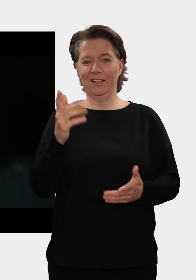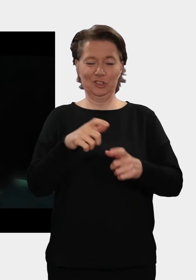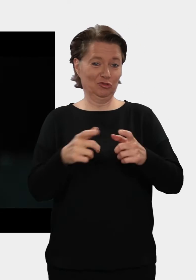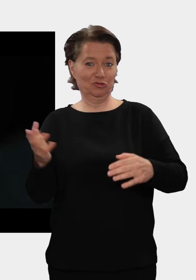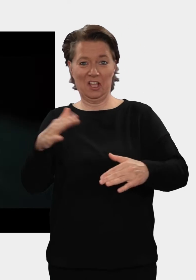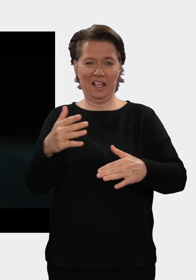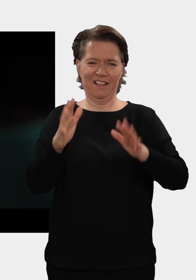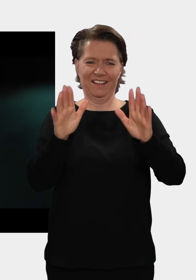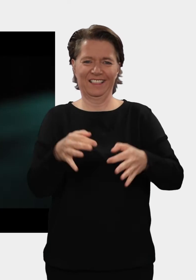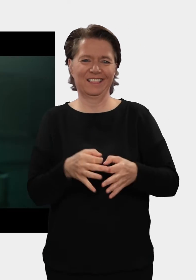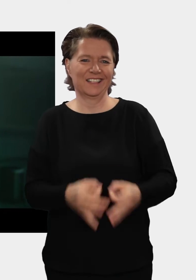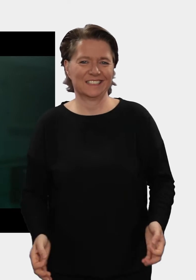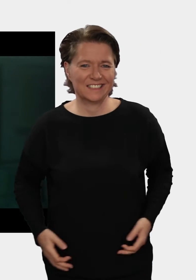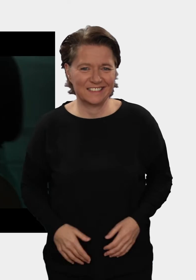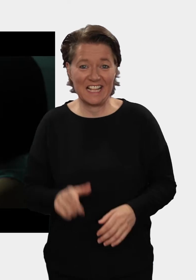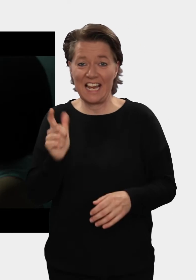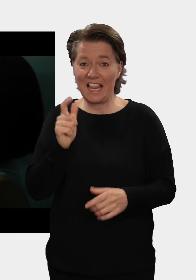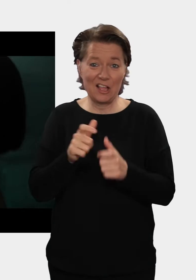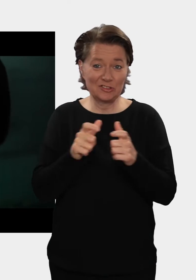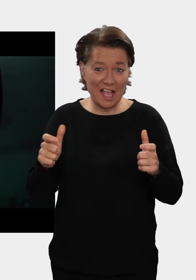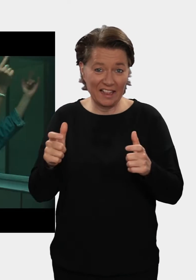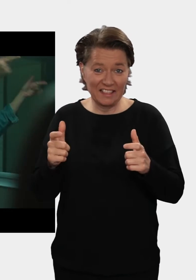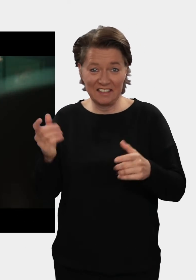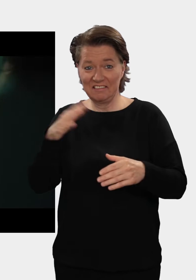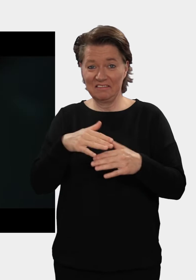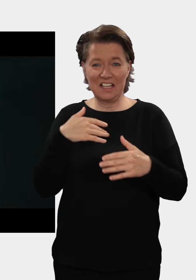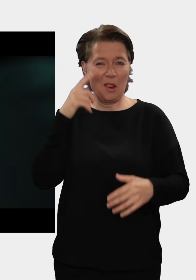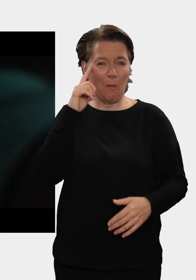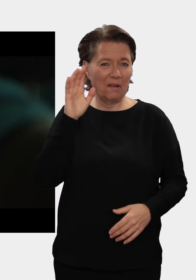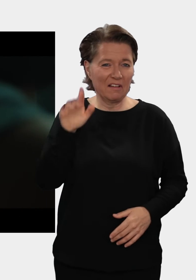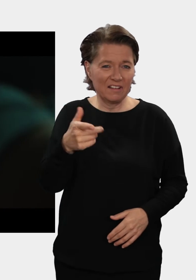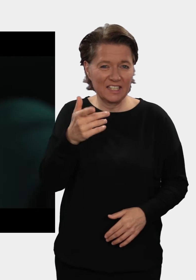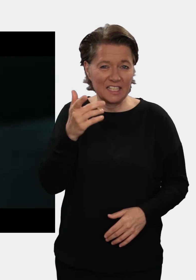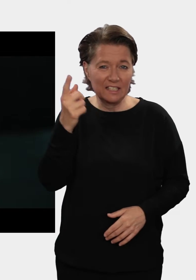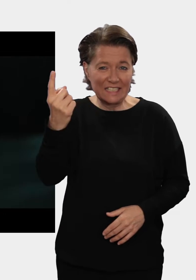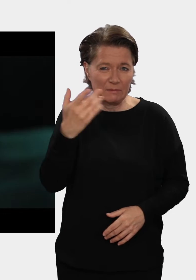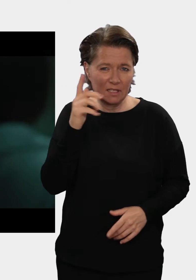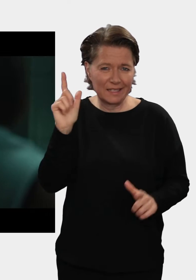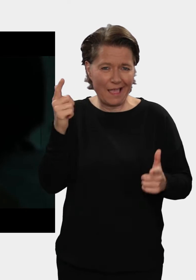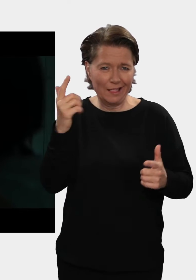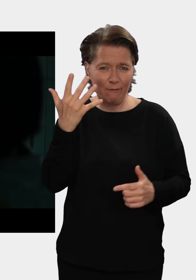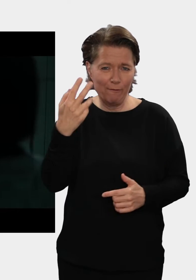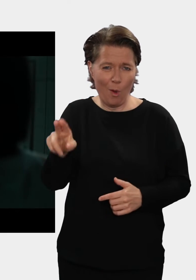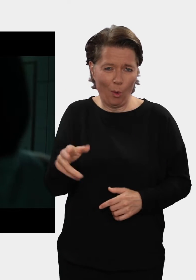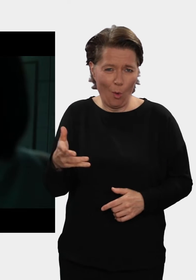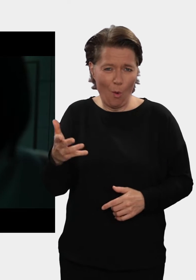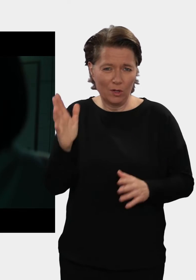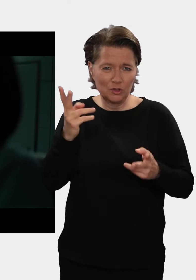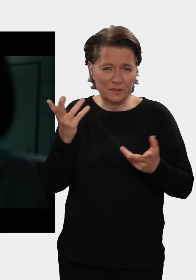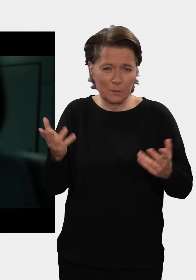auf der Theke. Das ist nix. Das ist nix. Lila Scheine auf der Theke für die Bitch. Ich schwörde, der hat vielleicht mal einen 5-Euro-Schein in der Tasche. Vom Bitches träumt